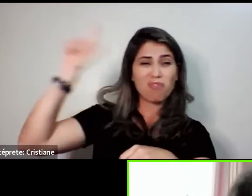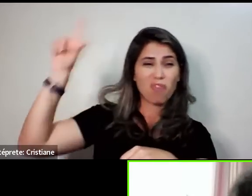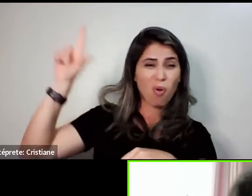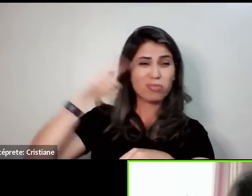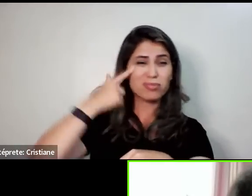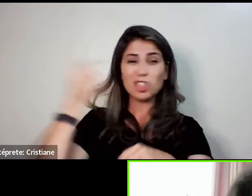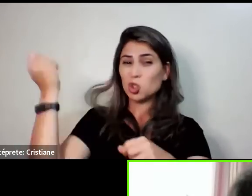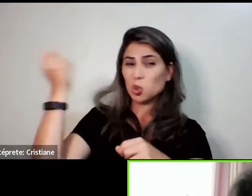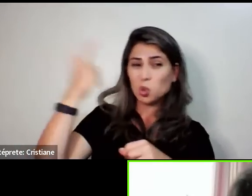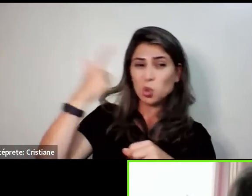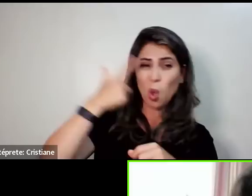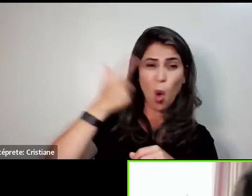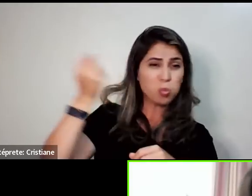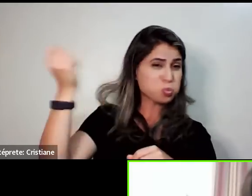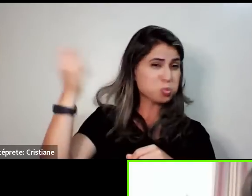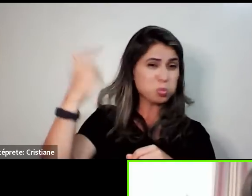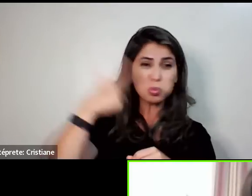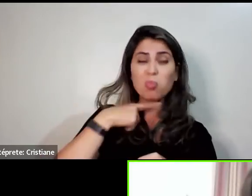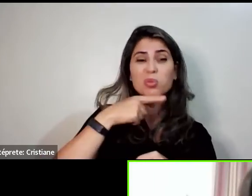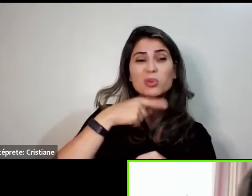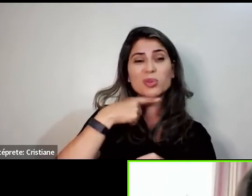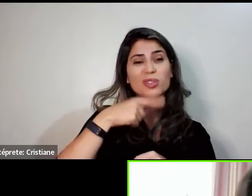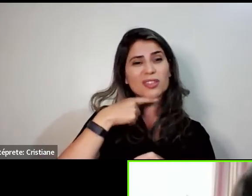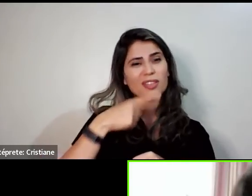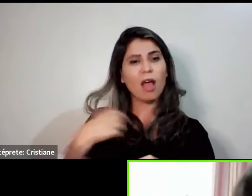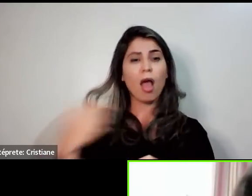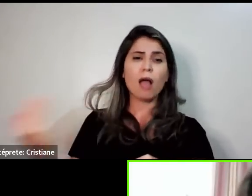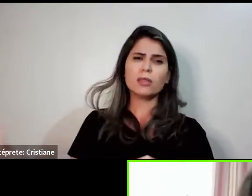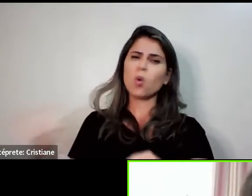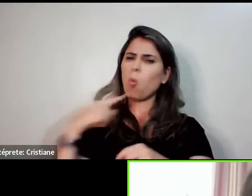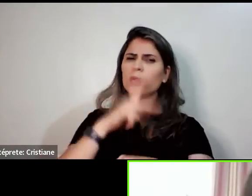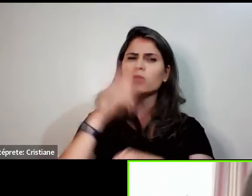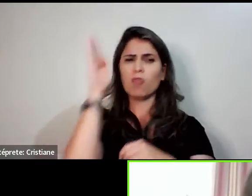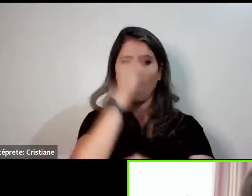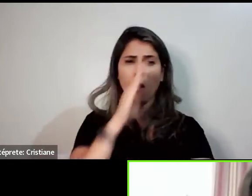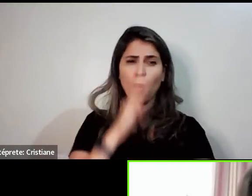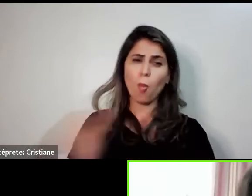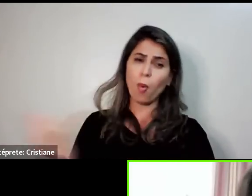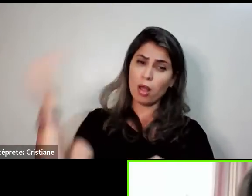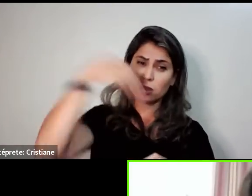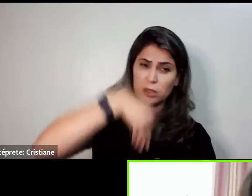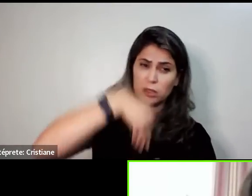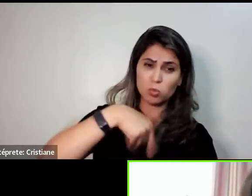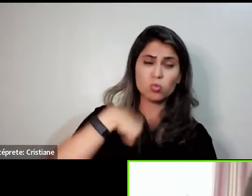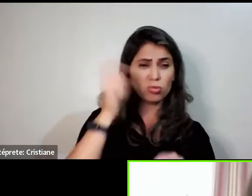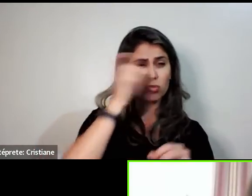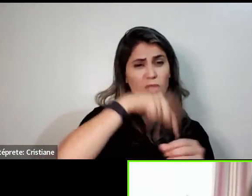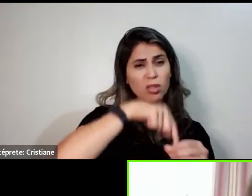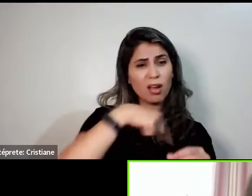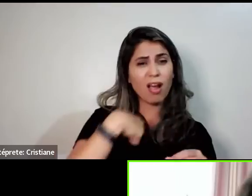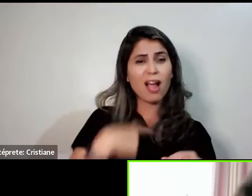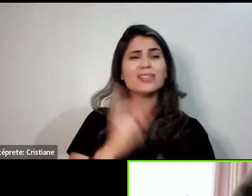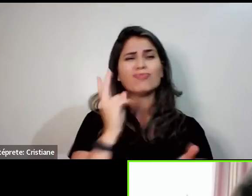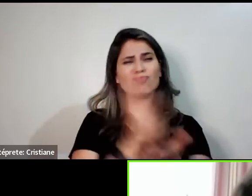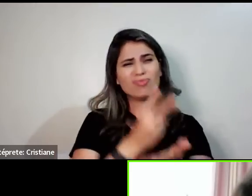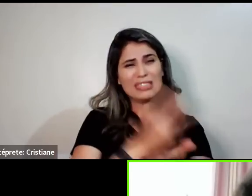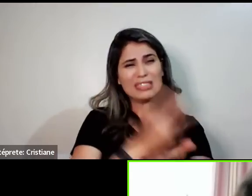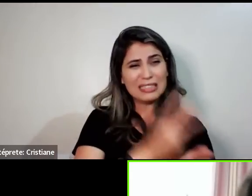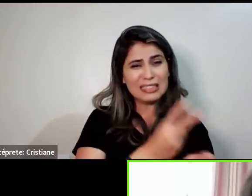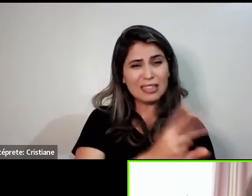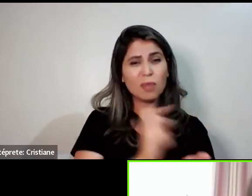consultava com a ginecologista e ela passava para mim uns comprimidos de vitamina D de 10 mil,